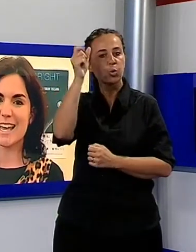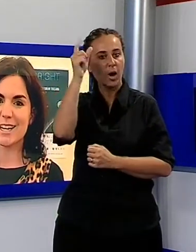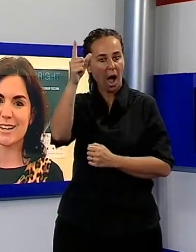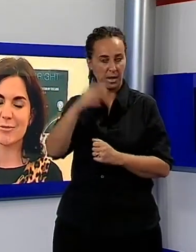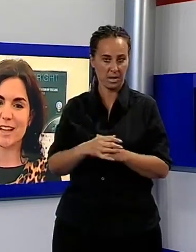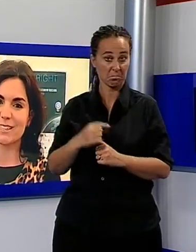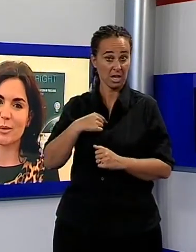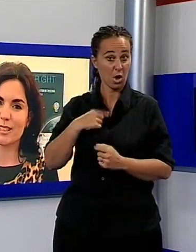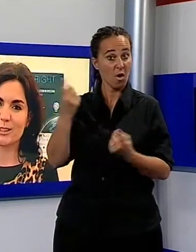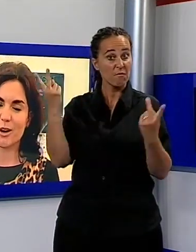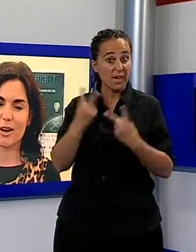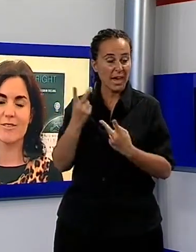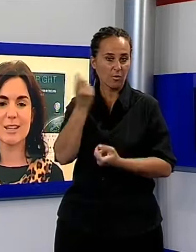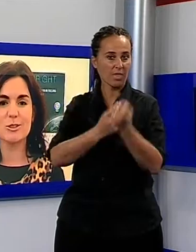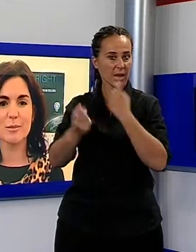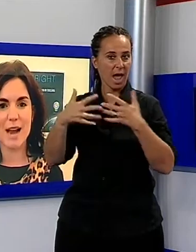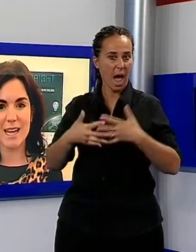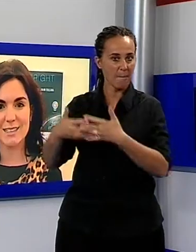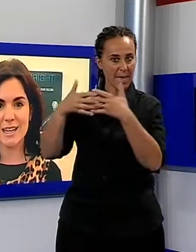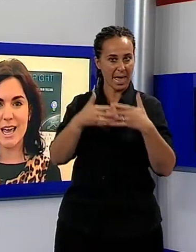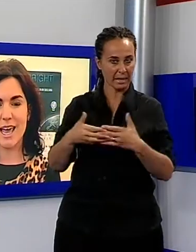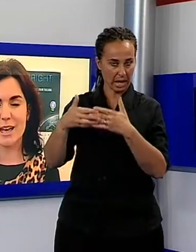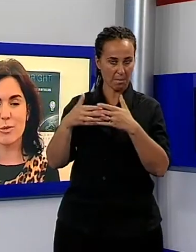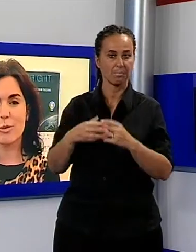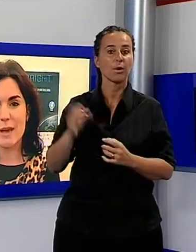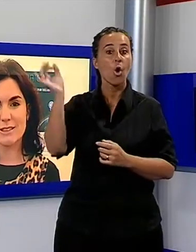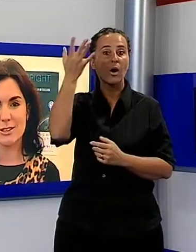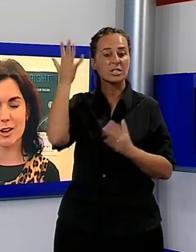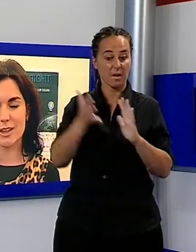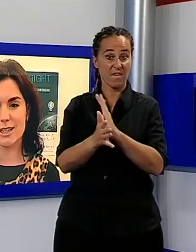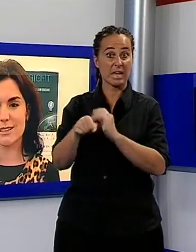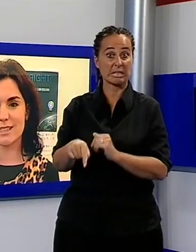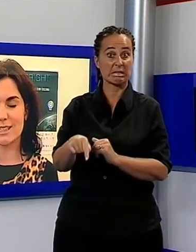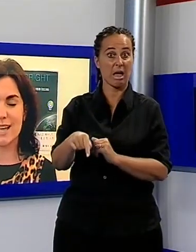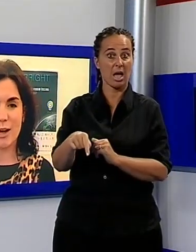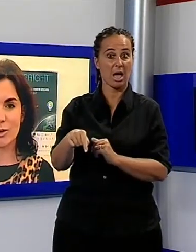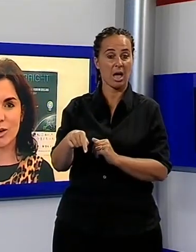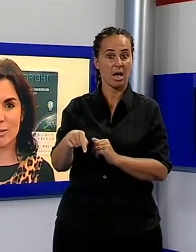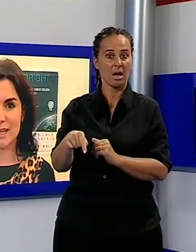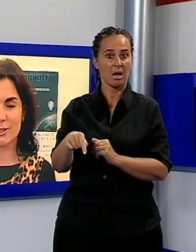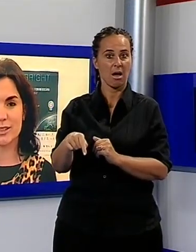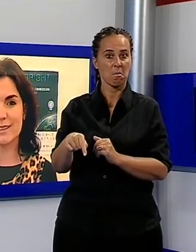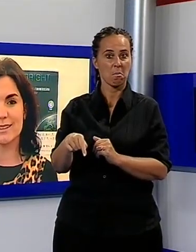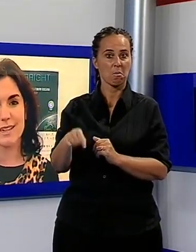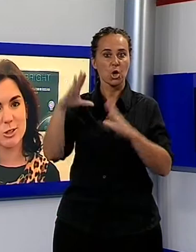Infatti questo evento di Bright è un momento di dialogo per gli studenti internazionali